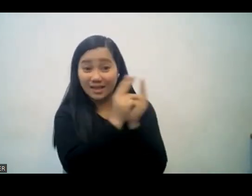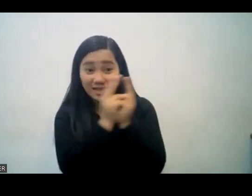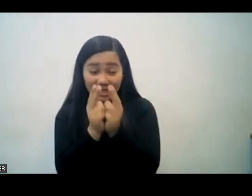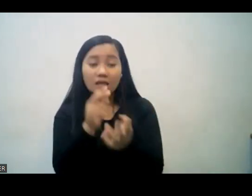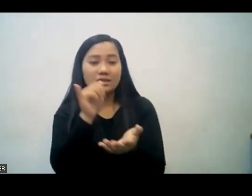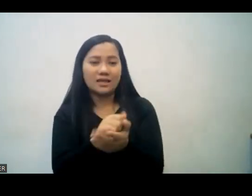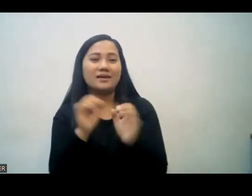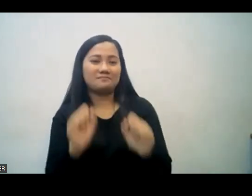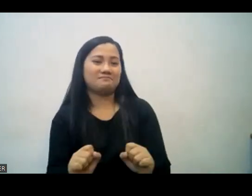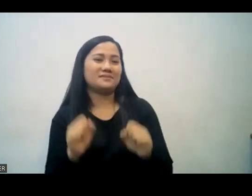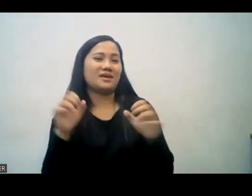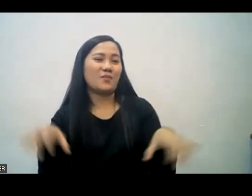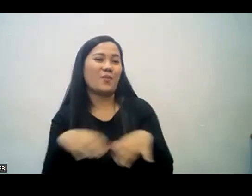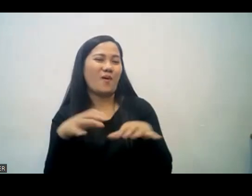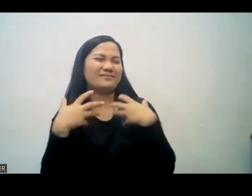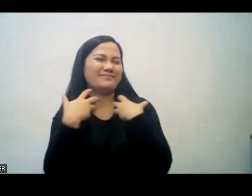napakalakas.